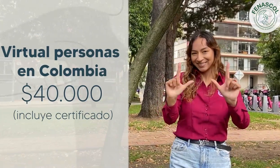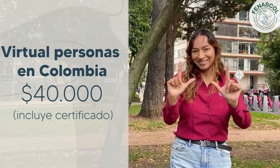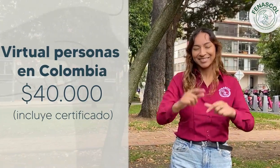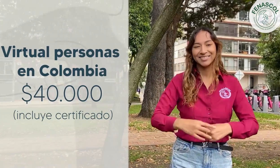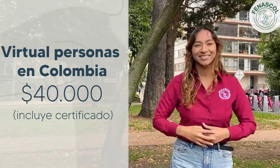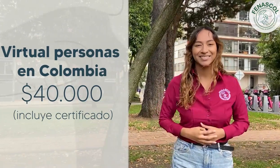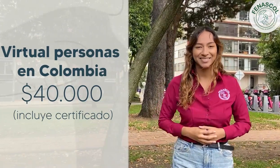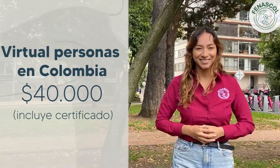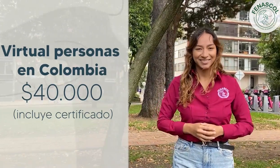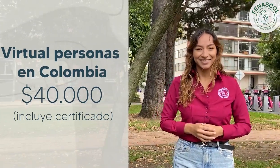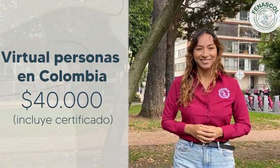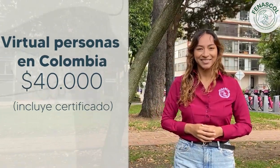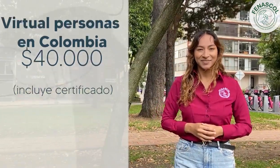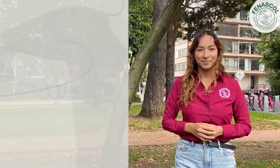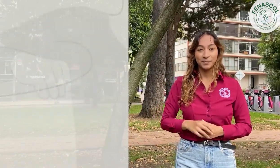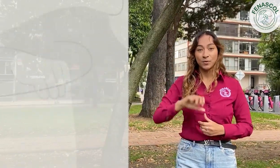el certificado.